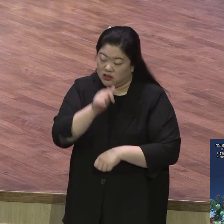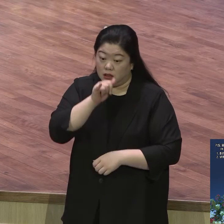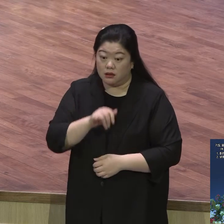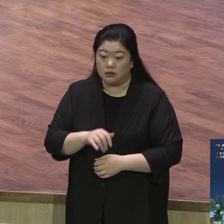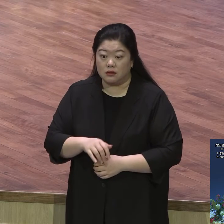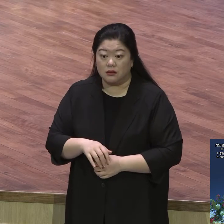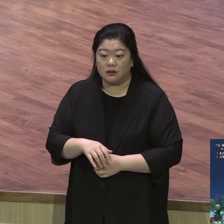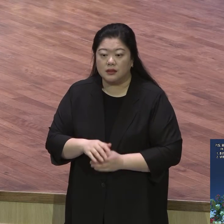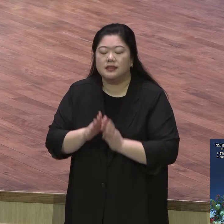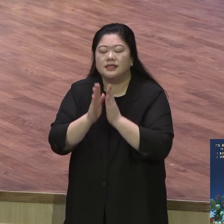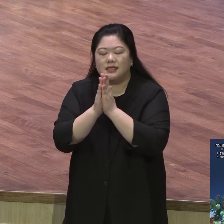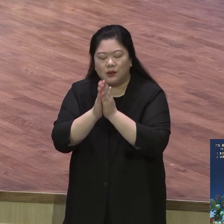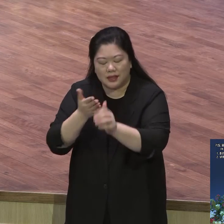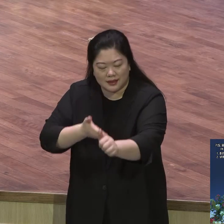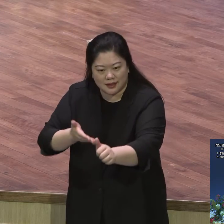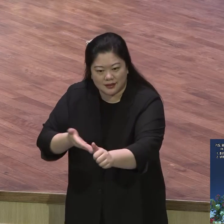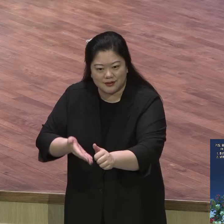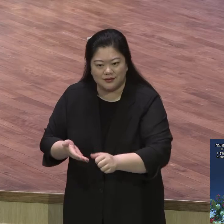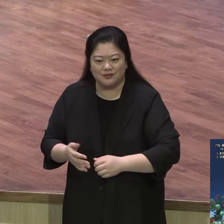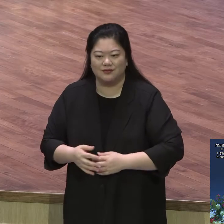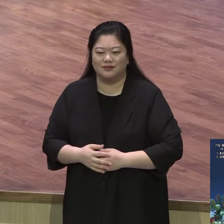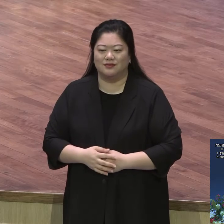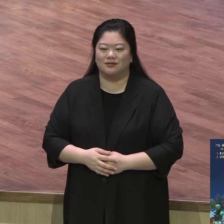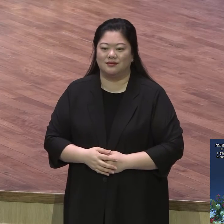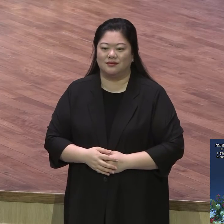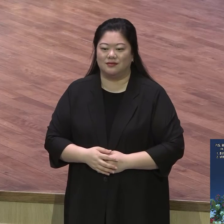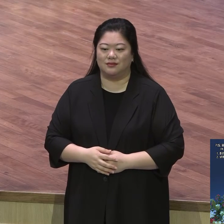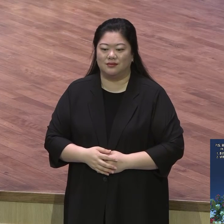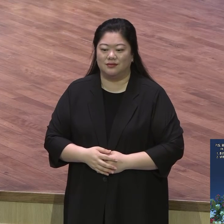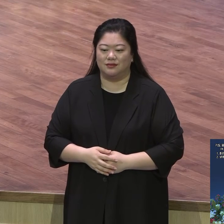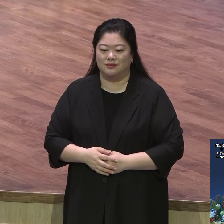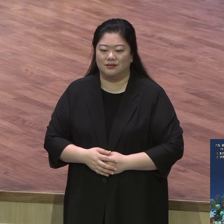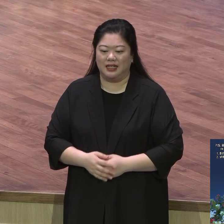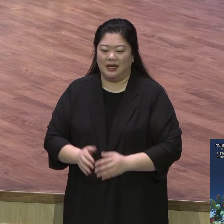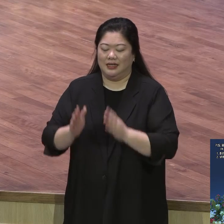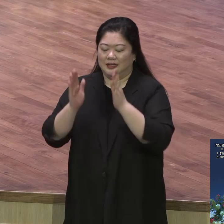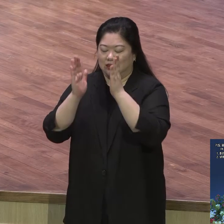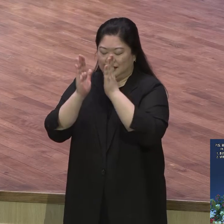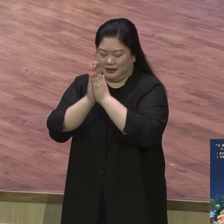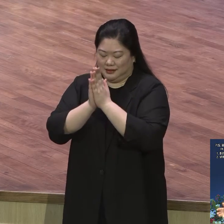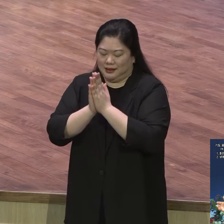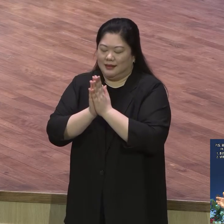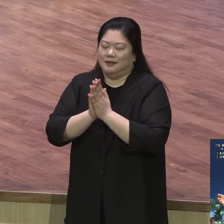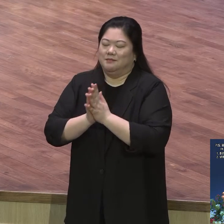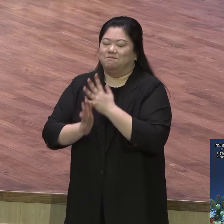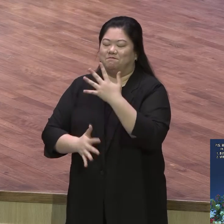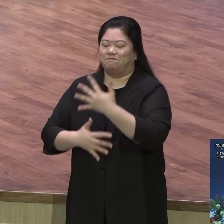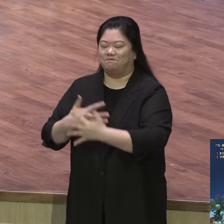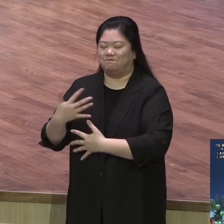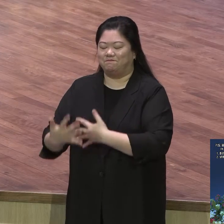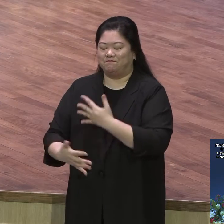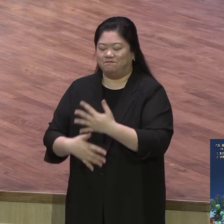성품이 다거든요 사실 성격이 성격 표현에 따라서 환경이 확 다 바뀌거든요